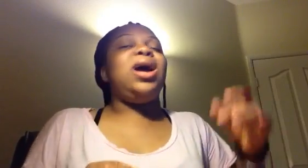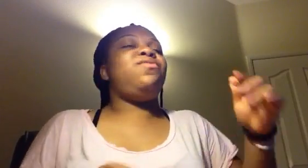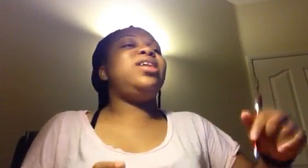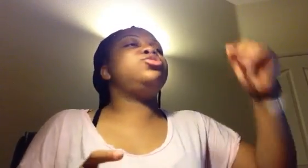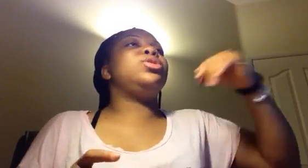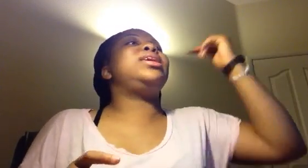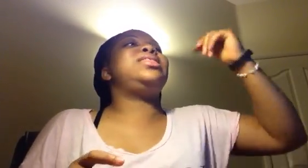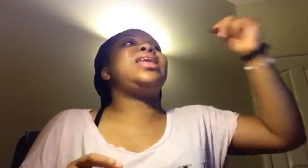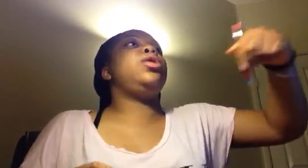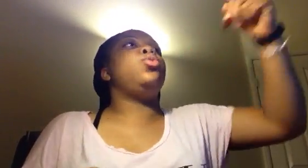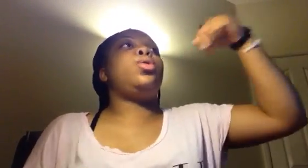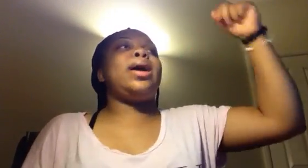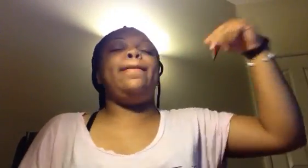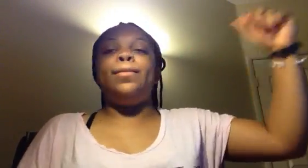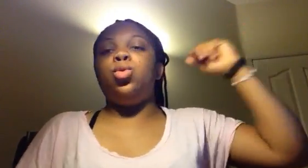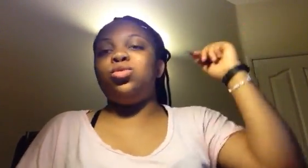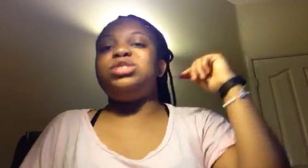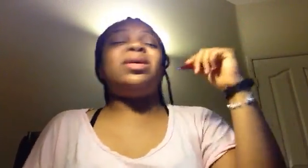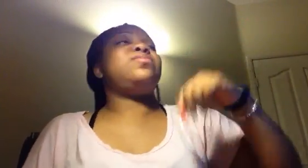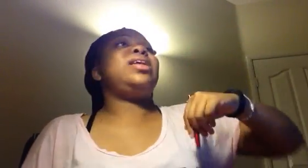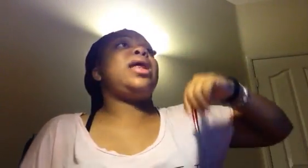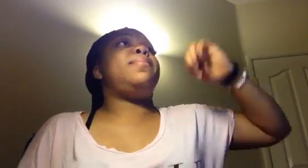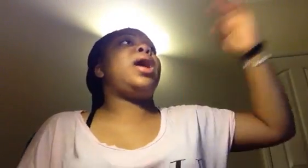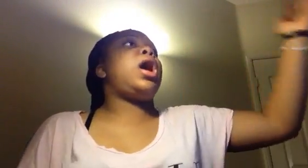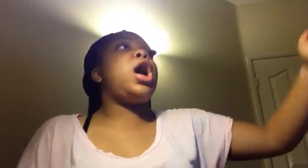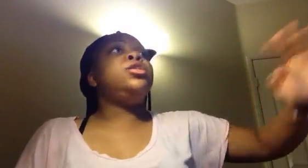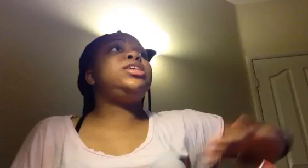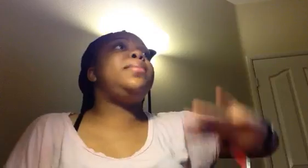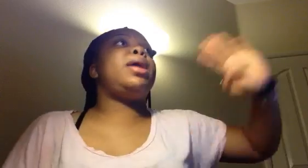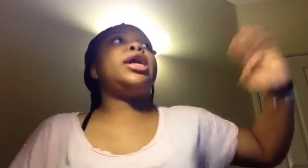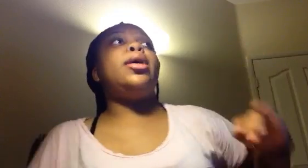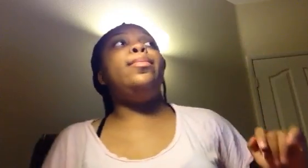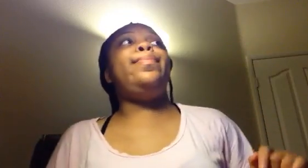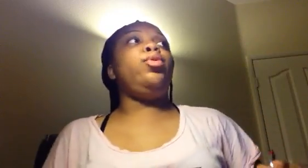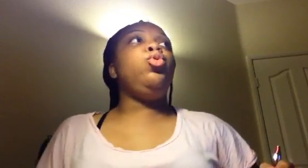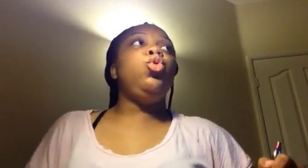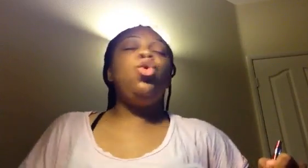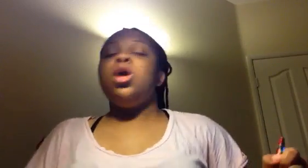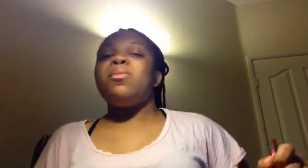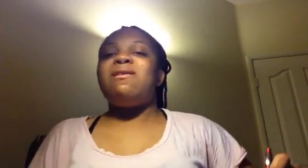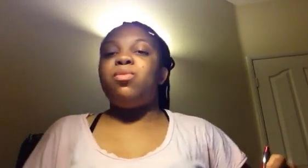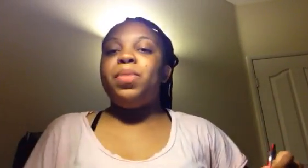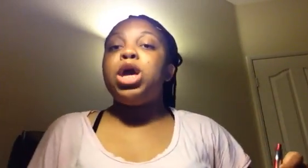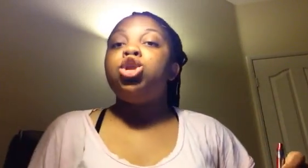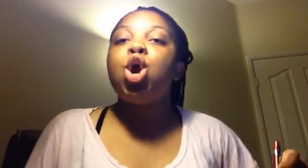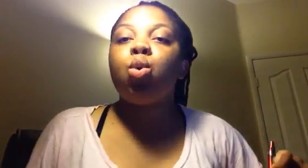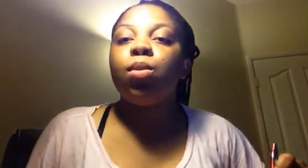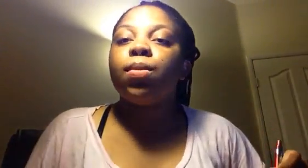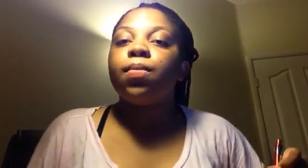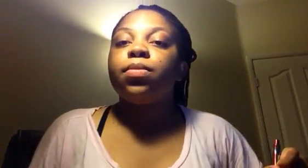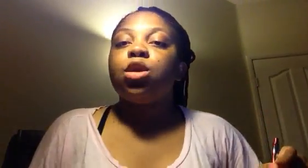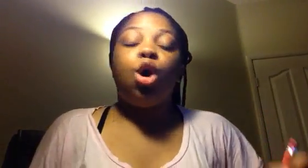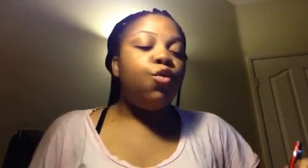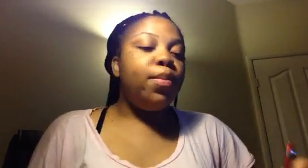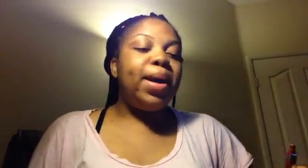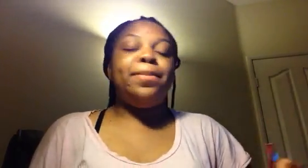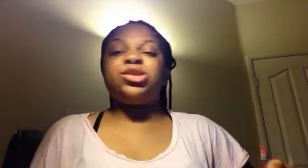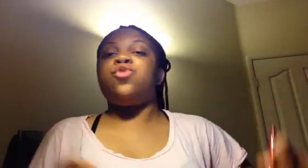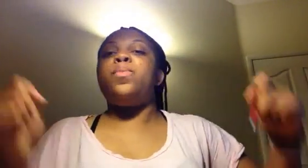avant de quitter le Cameroun. Ce n pas quand on est là-bas, ça va les marquer les buts et ils vous payer. Non. On vous paye parce que vous